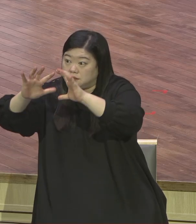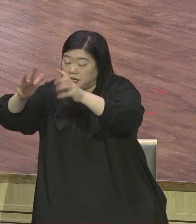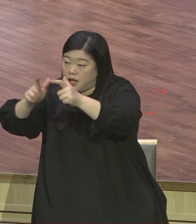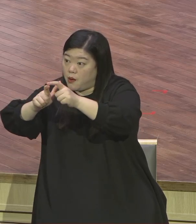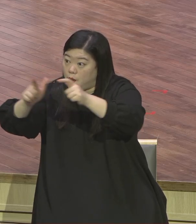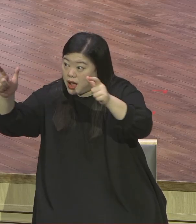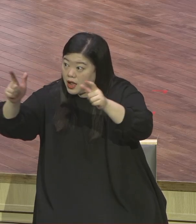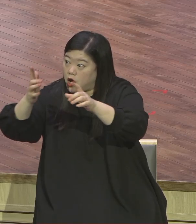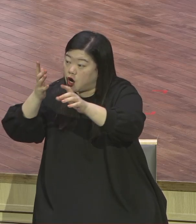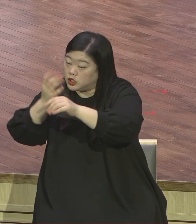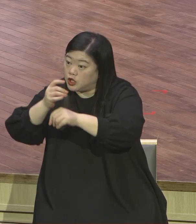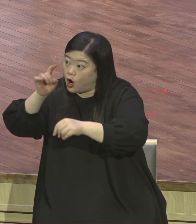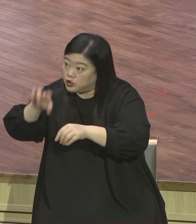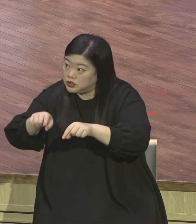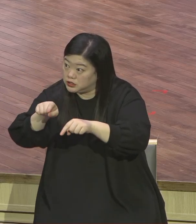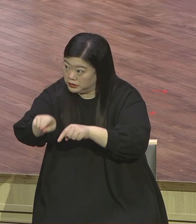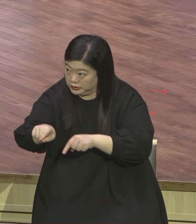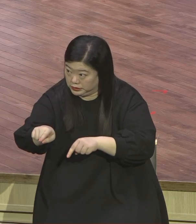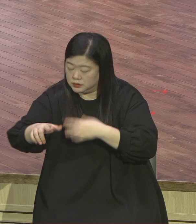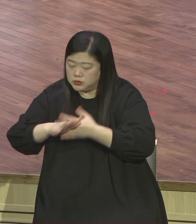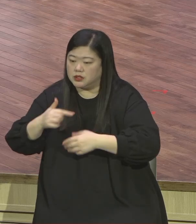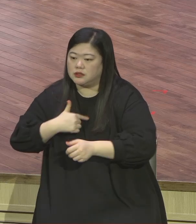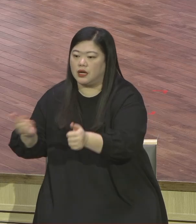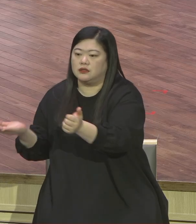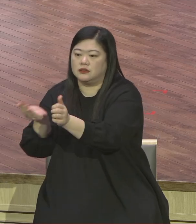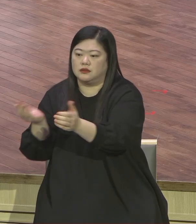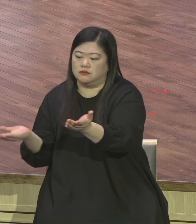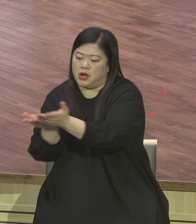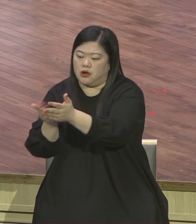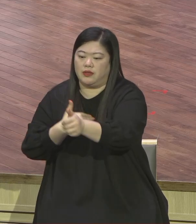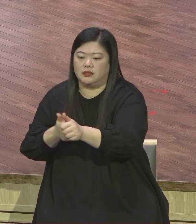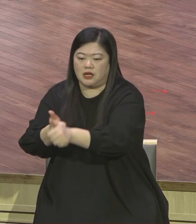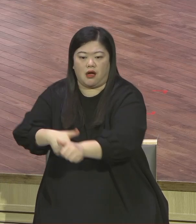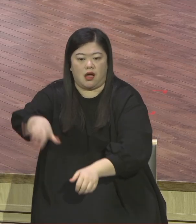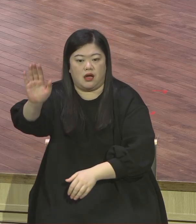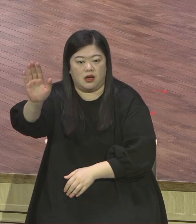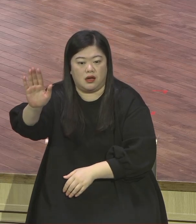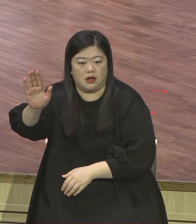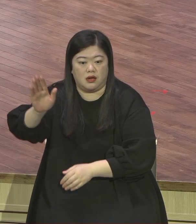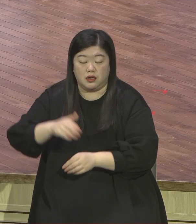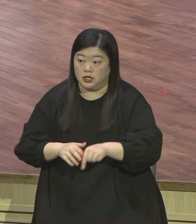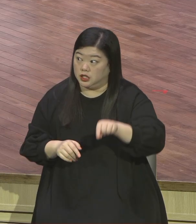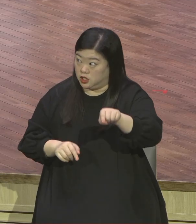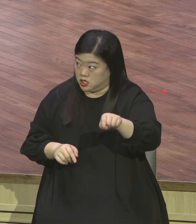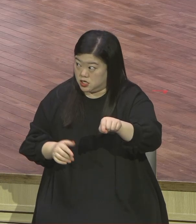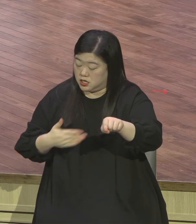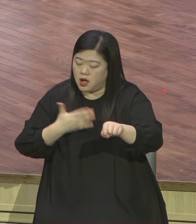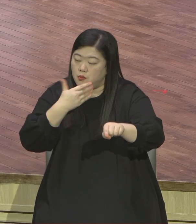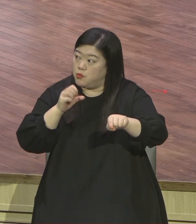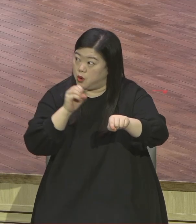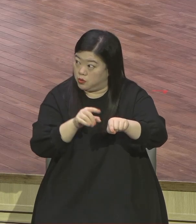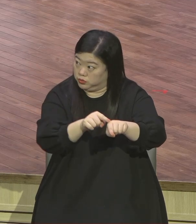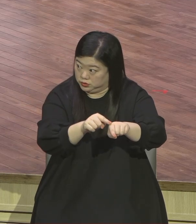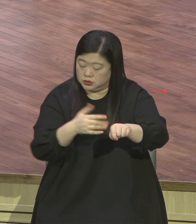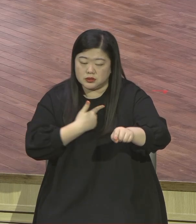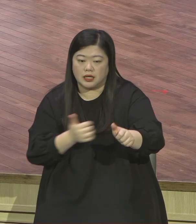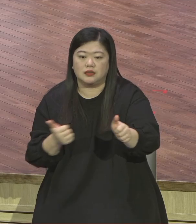선도와 성교에 내 상황을 맞추는 건 내 삶을 2, 3, 7 복음하에 오림 집중 여기 맞추라니